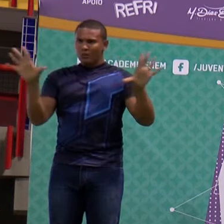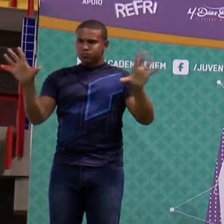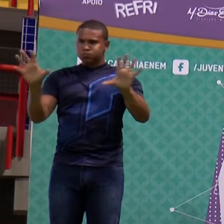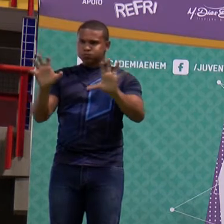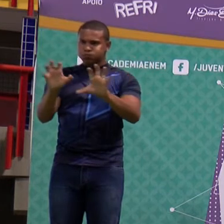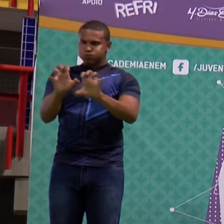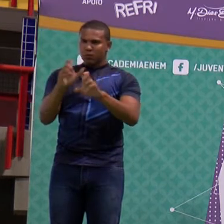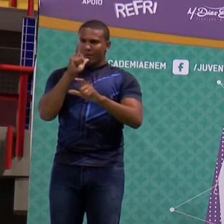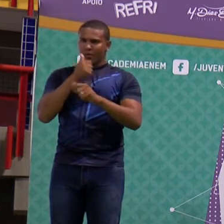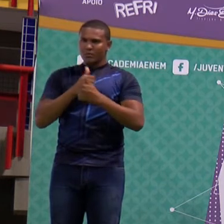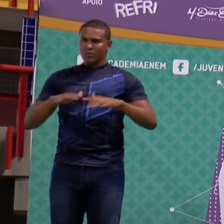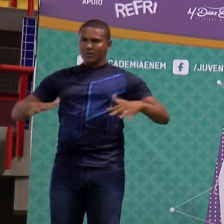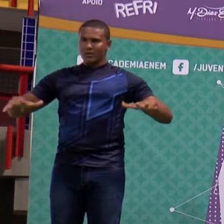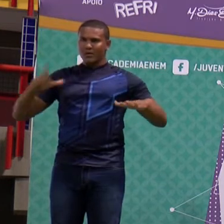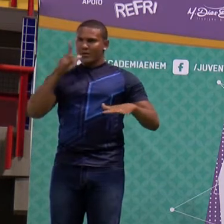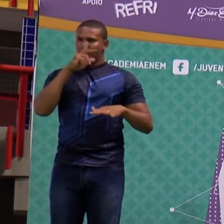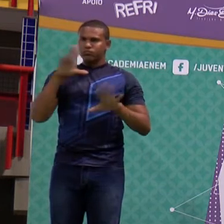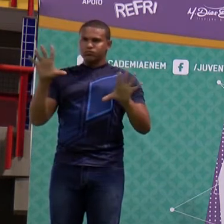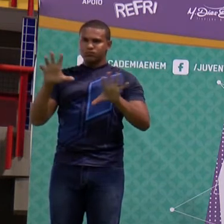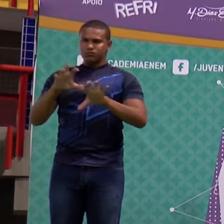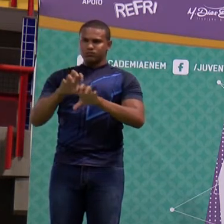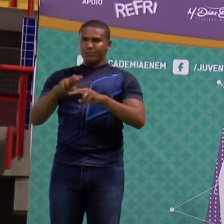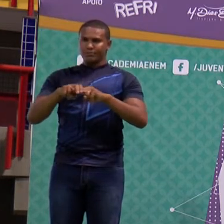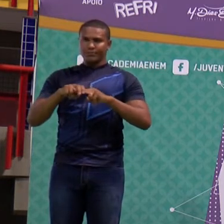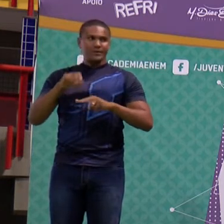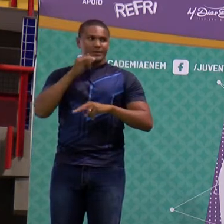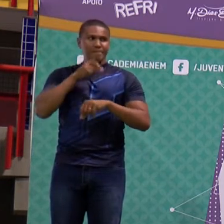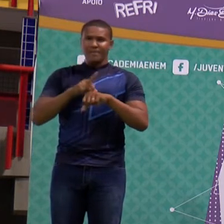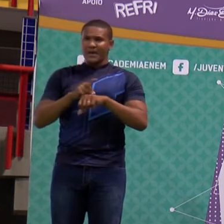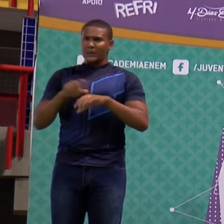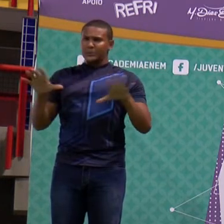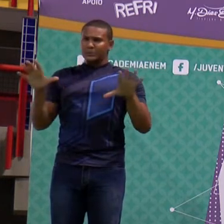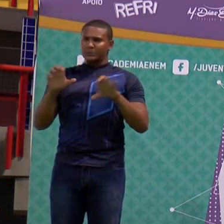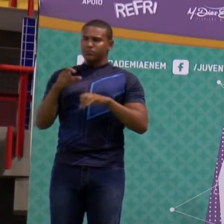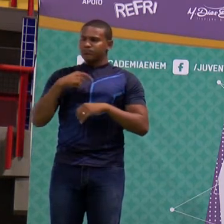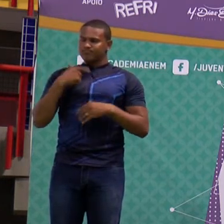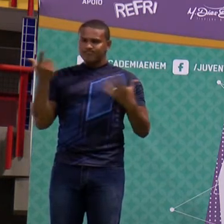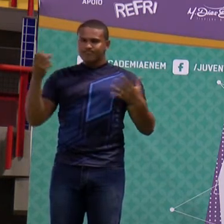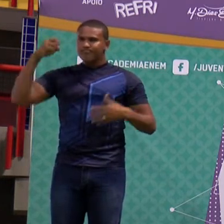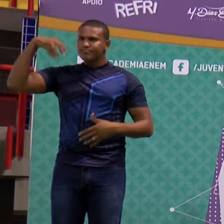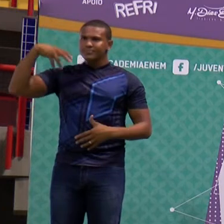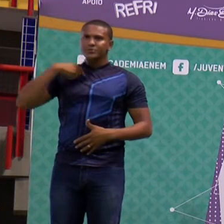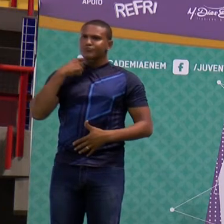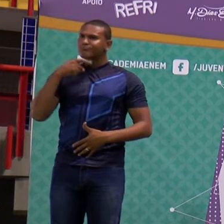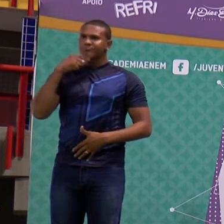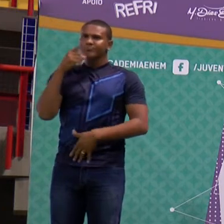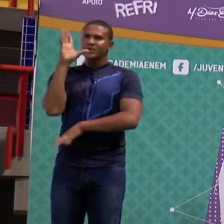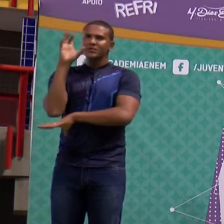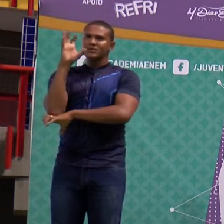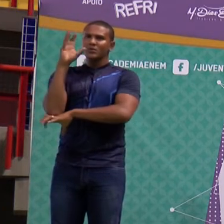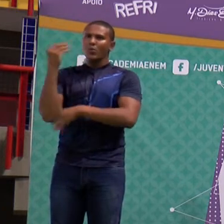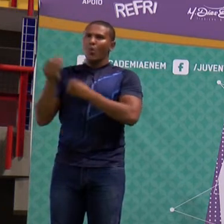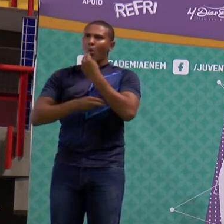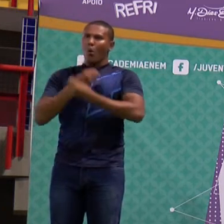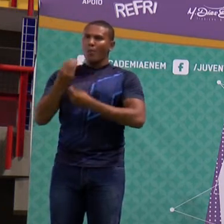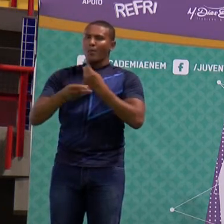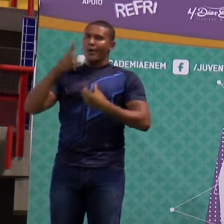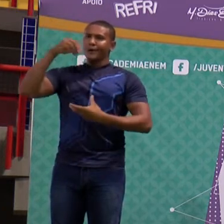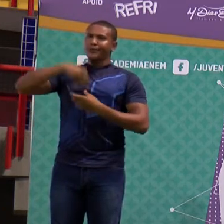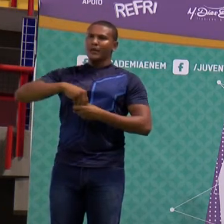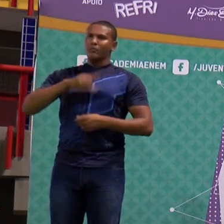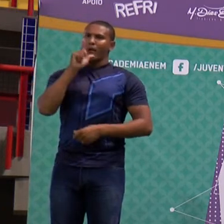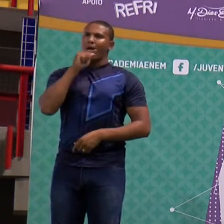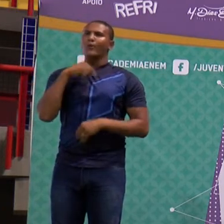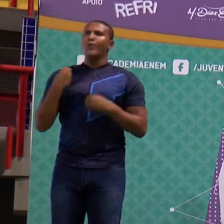Você vai comprometer a atividade fotossintética. Comprometendo quem? Tem a base da T alimentar aquática ou T alimentar